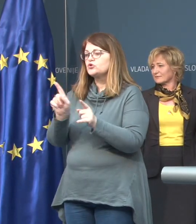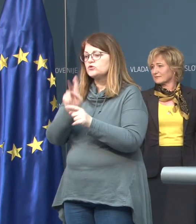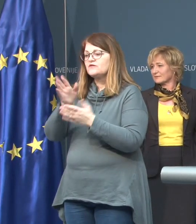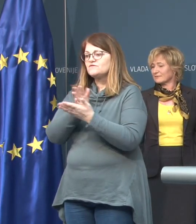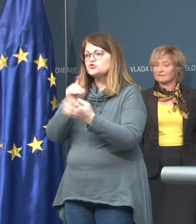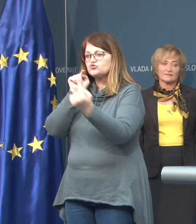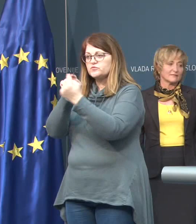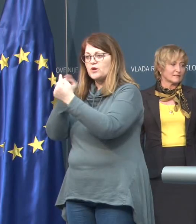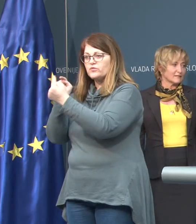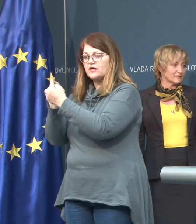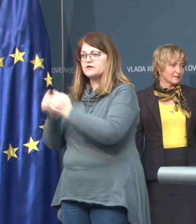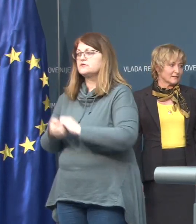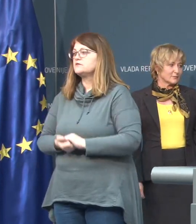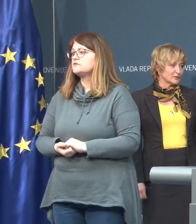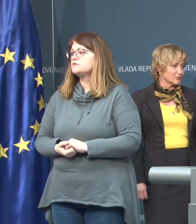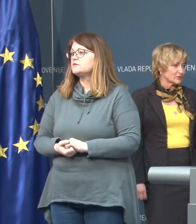službi mogoče kakšne kontakte?